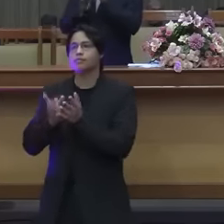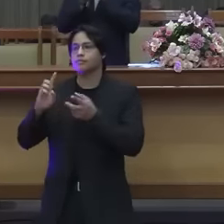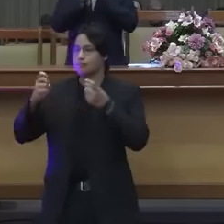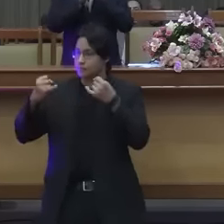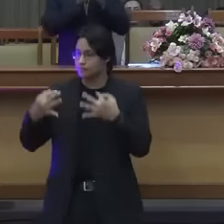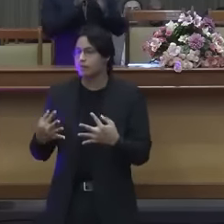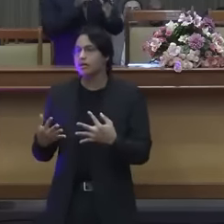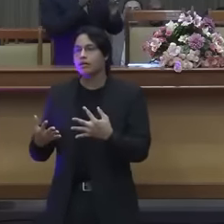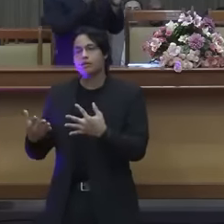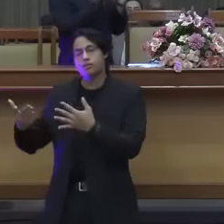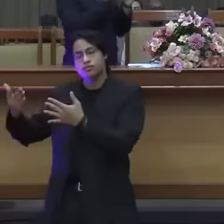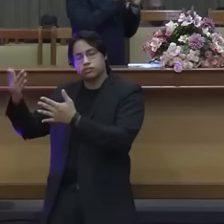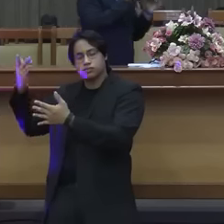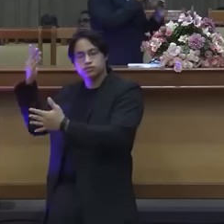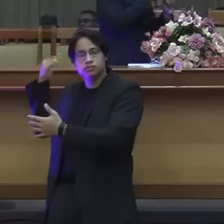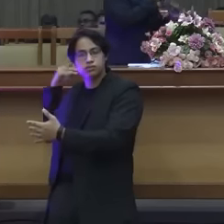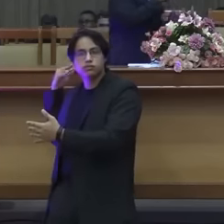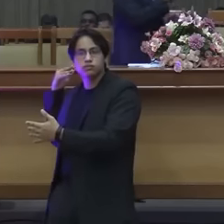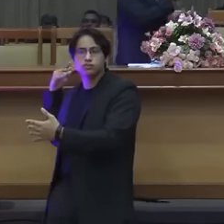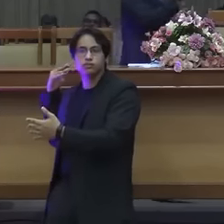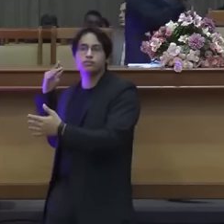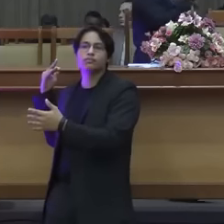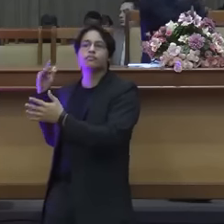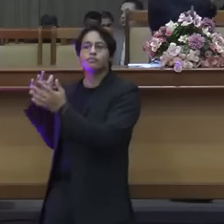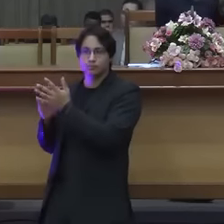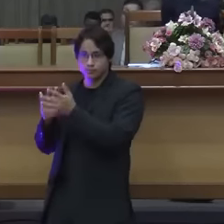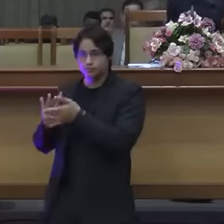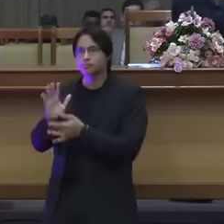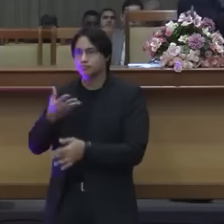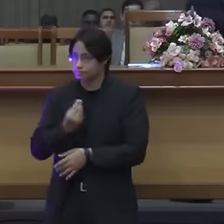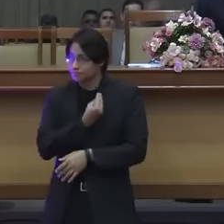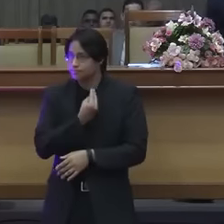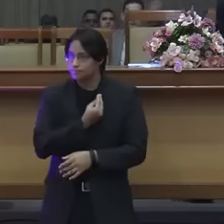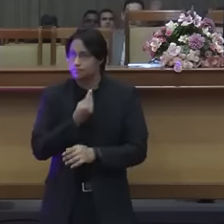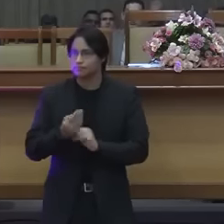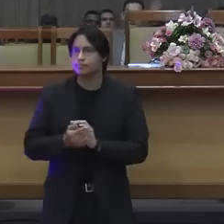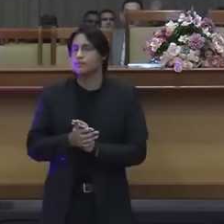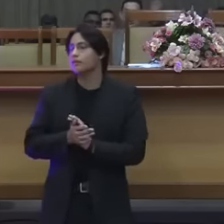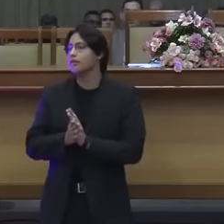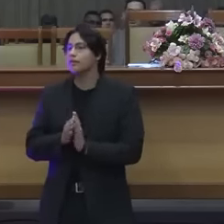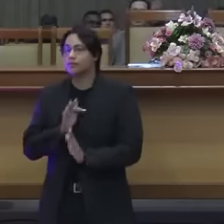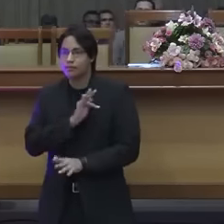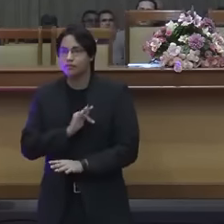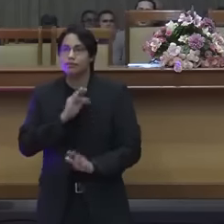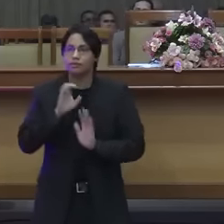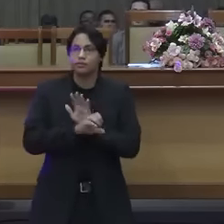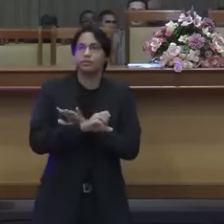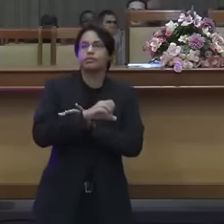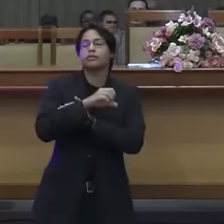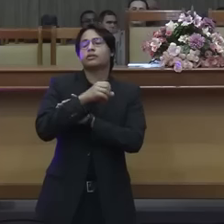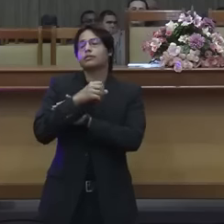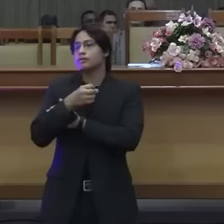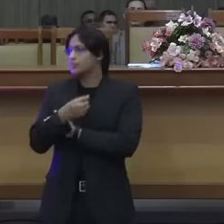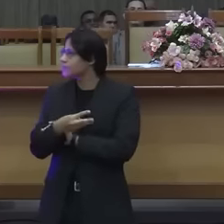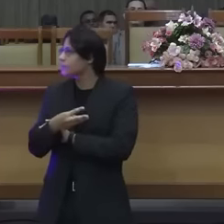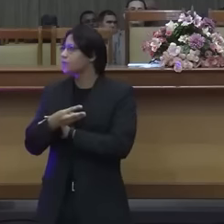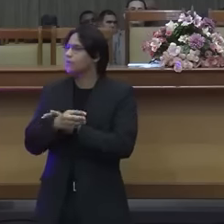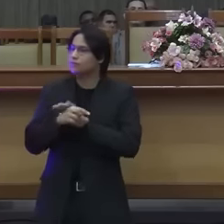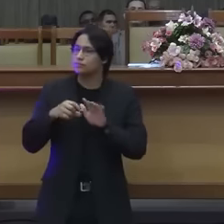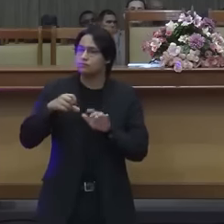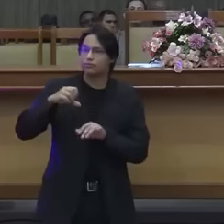A Bíblia diz em Filipenses 2, 9, e Deus o exaltou e lhe deu o nome acima de todo